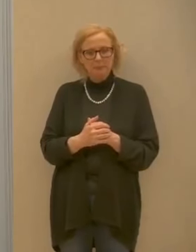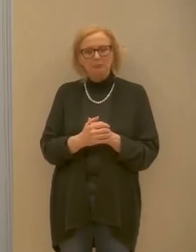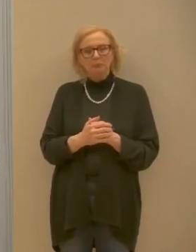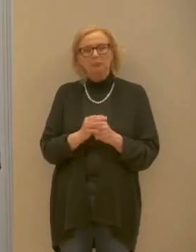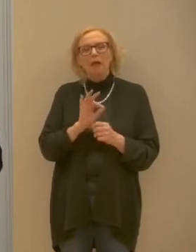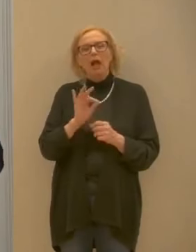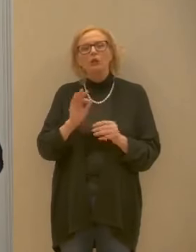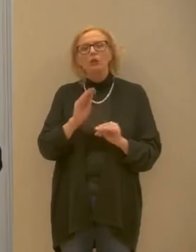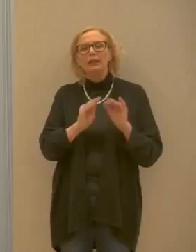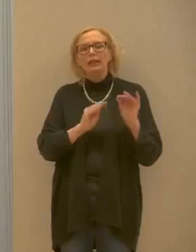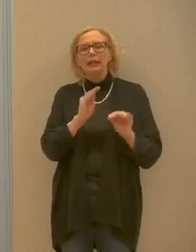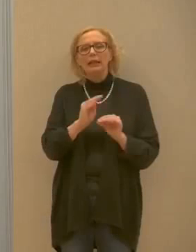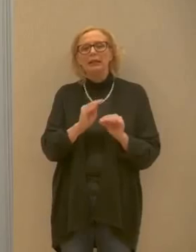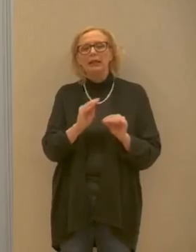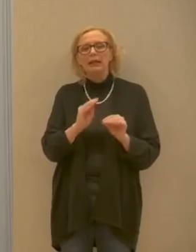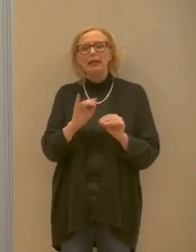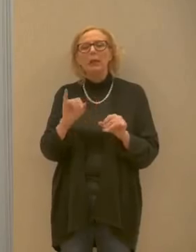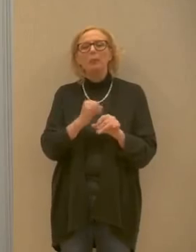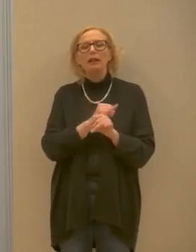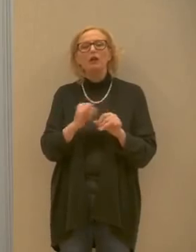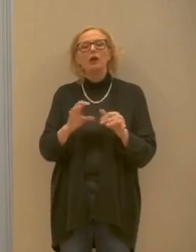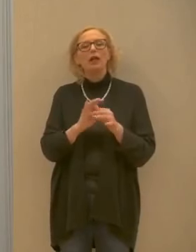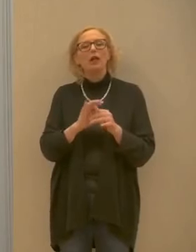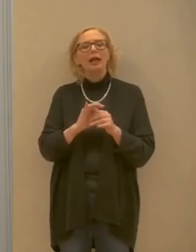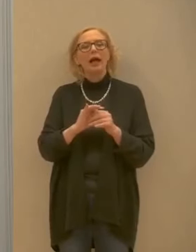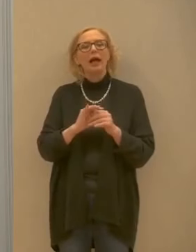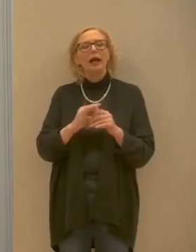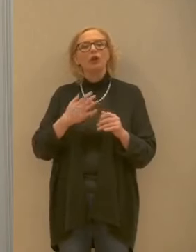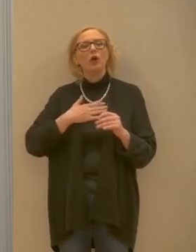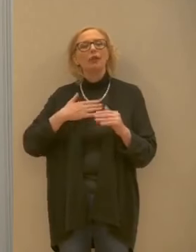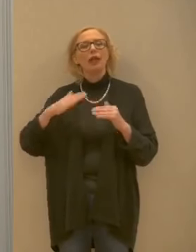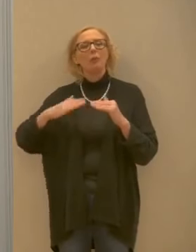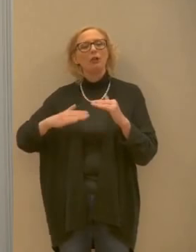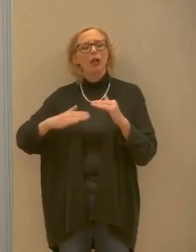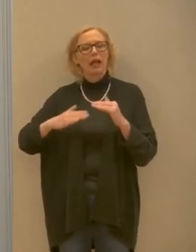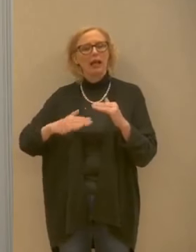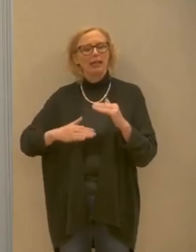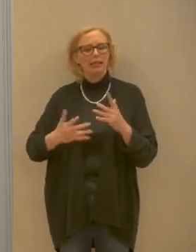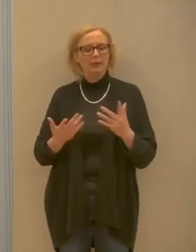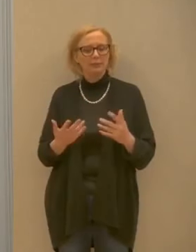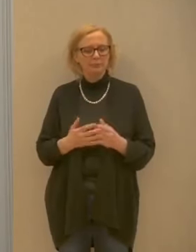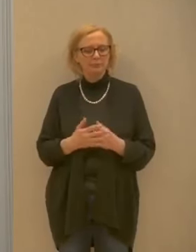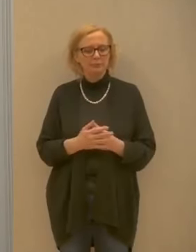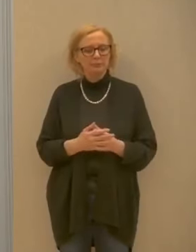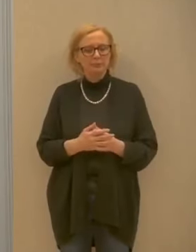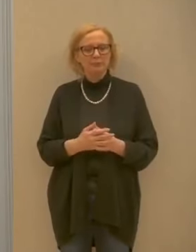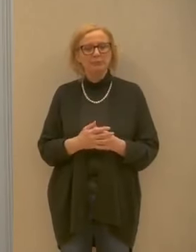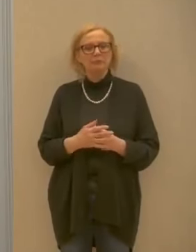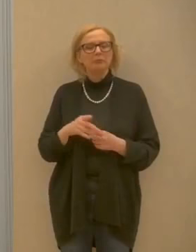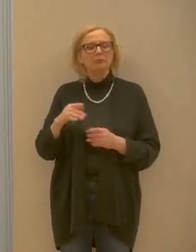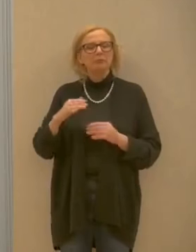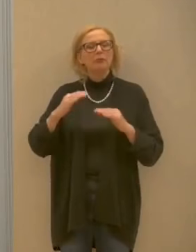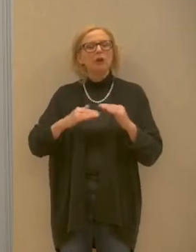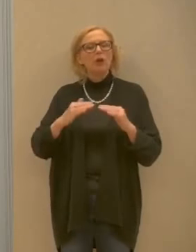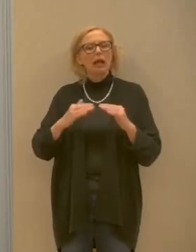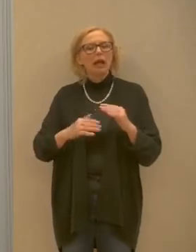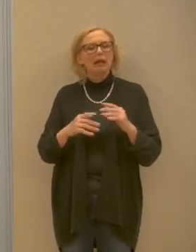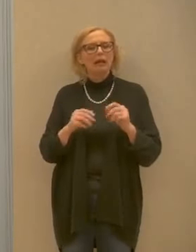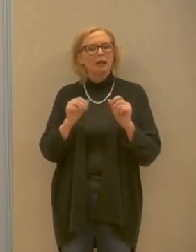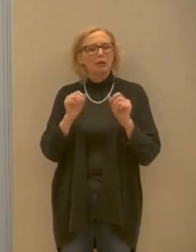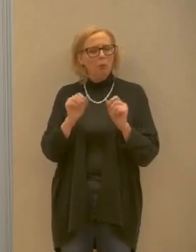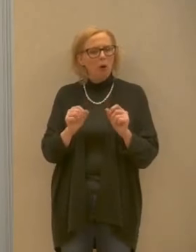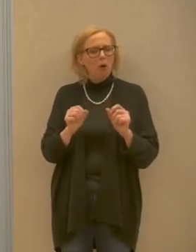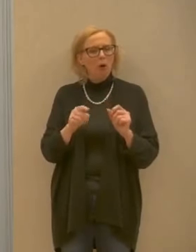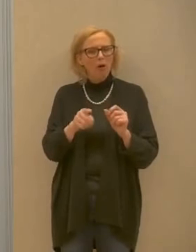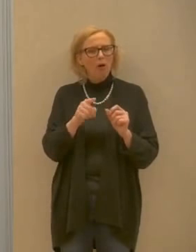anche una specifica sui minorenni i colleghi vogliono sapere se sono correlati tra di